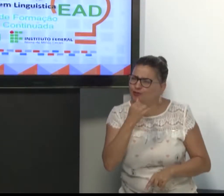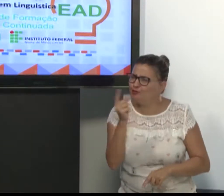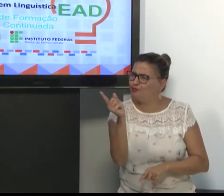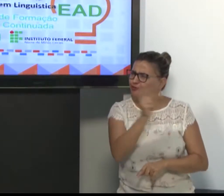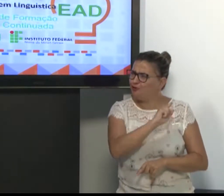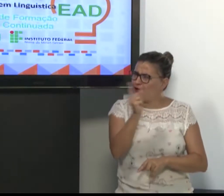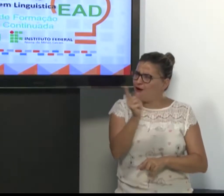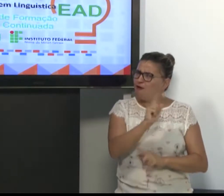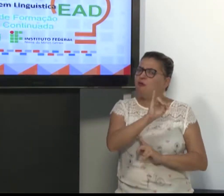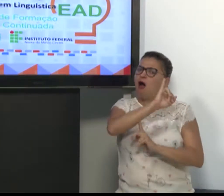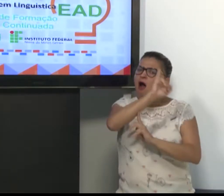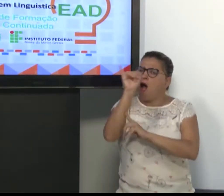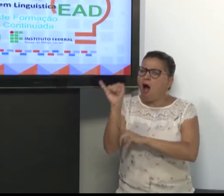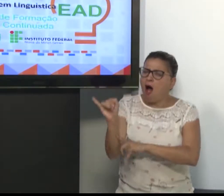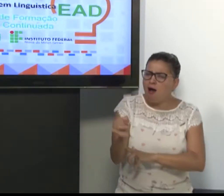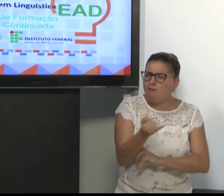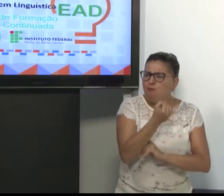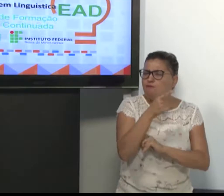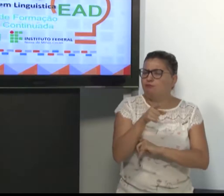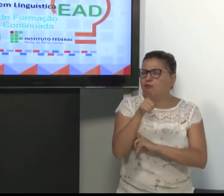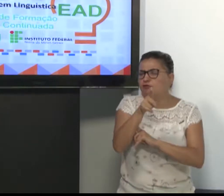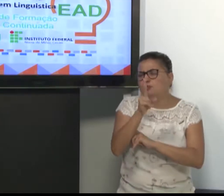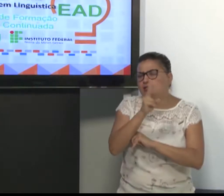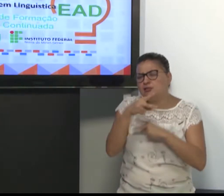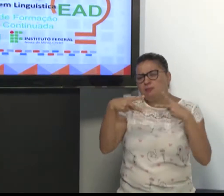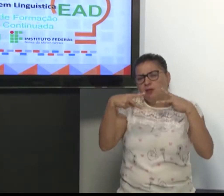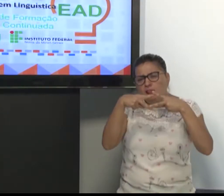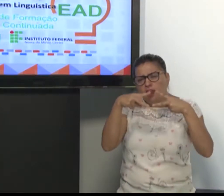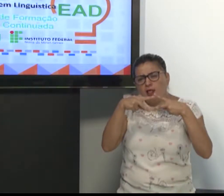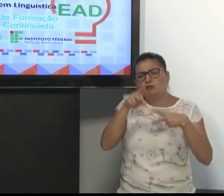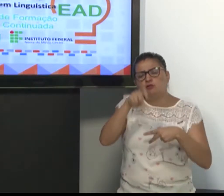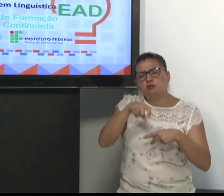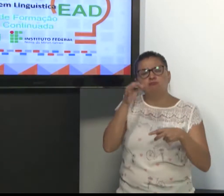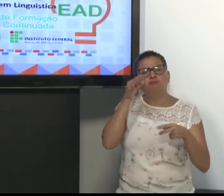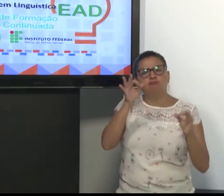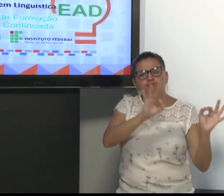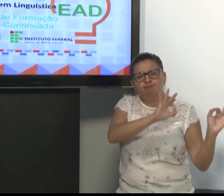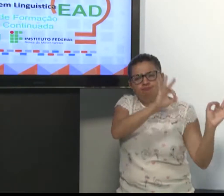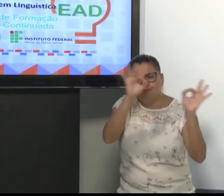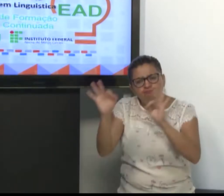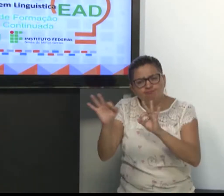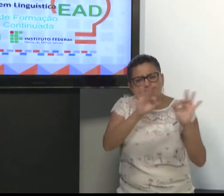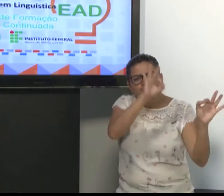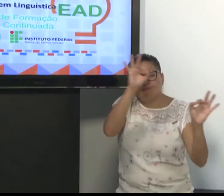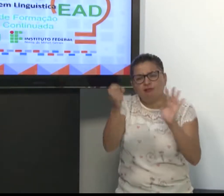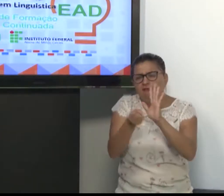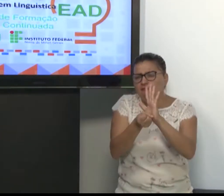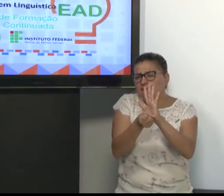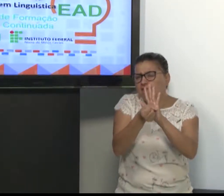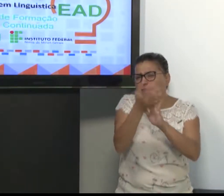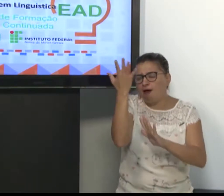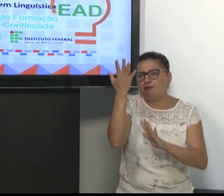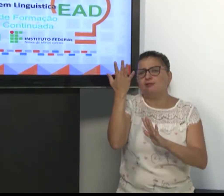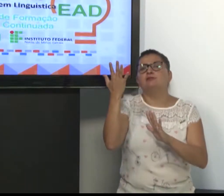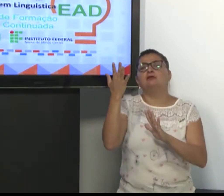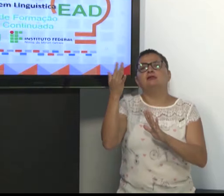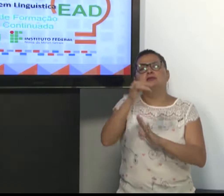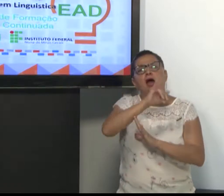Mas não fiquem tristes, aproveitem bastante para observar, assista a aula quantas vezes